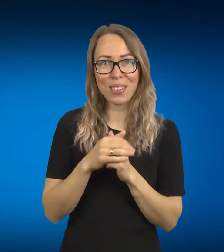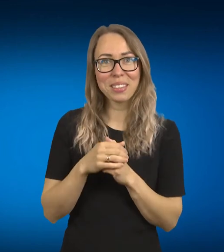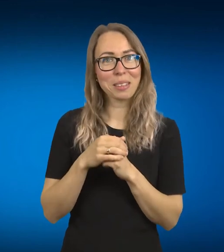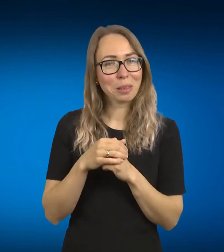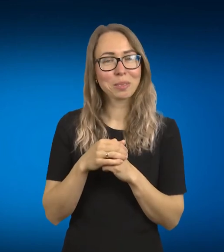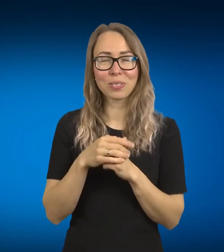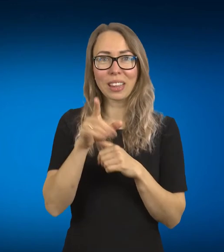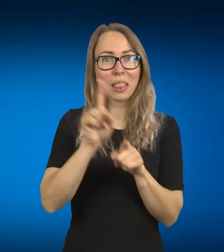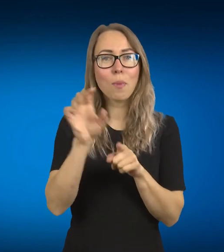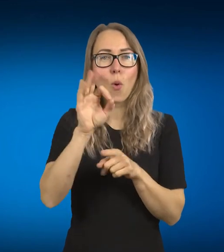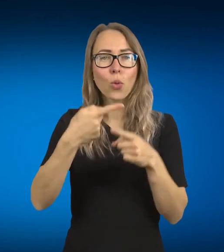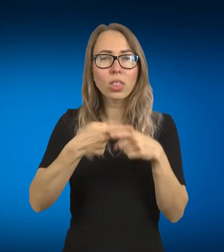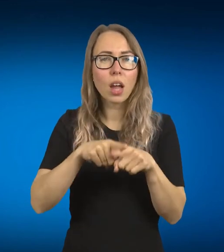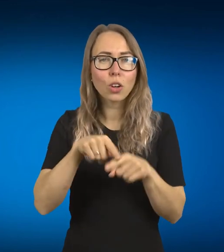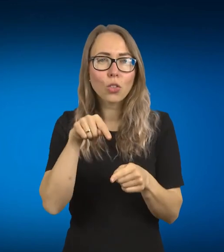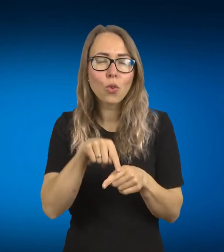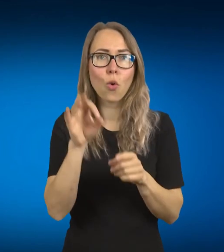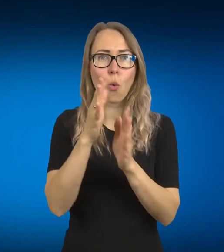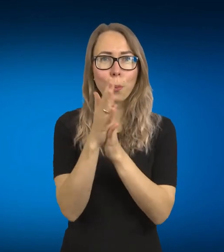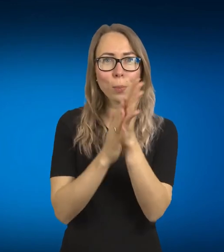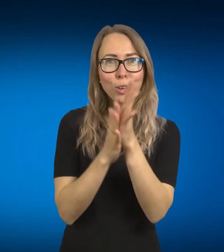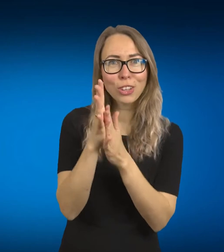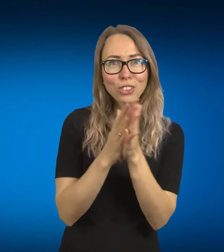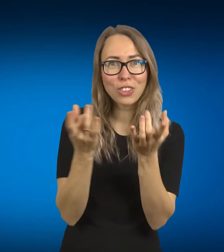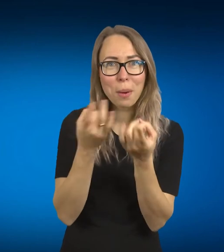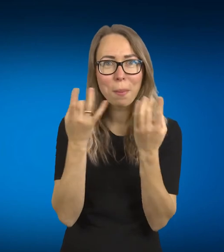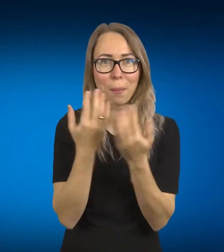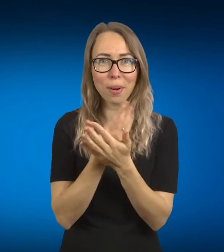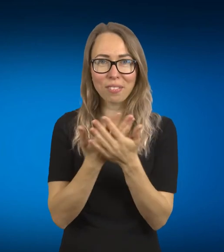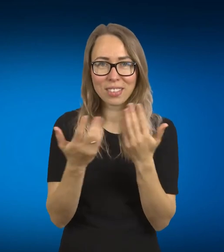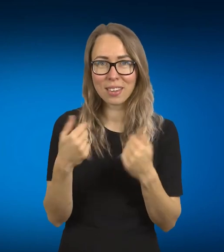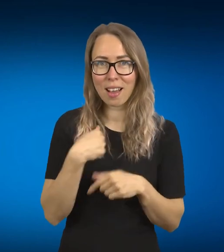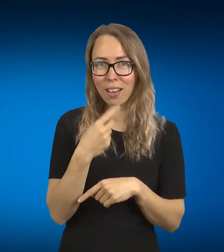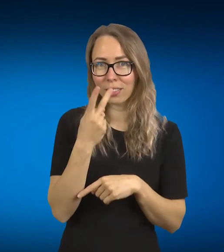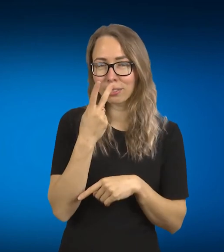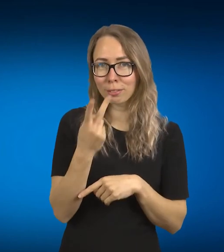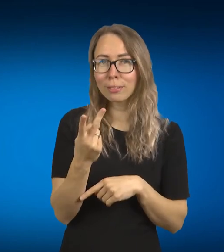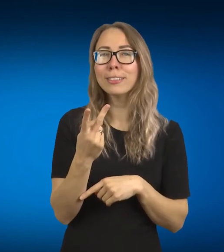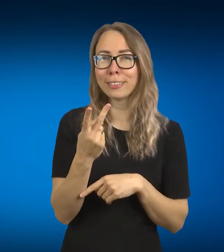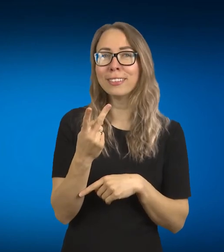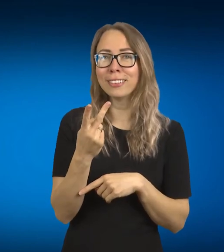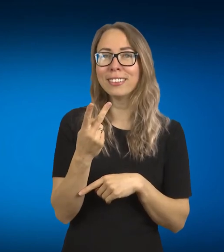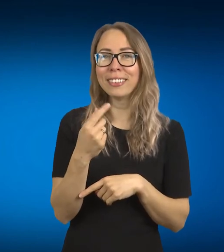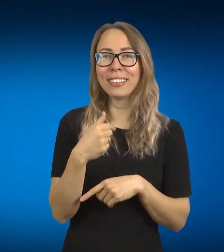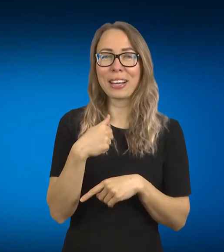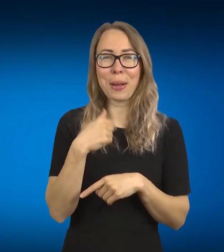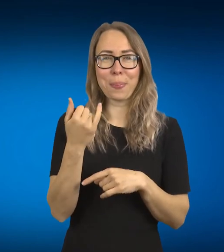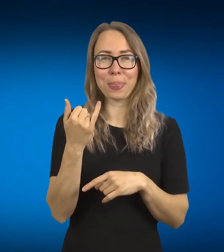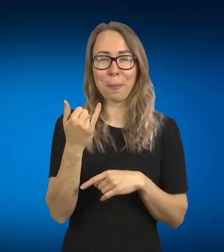išmanęsis piršinės, tai mano pačios turbūt vienas toksai mėgstamiausiai galbūt startuolį, nu dabar jau nebe startuolį, bet kaip pradėjo